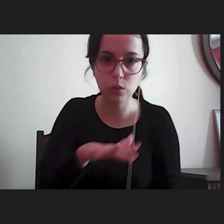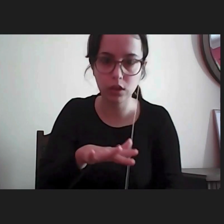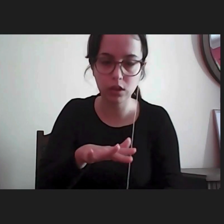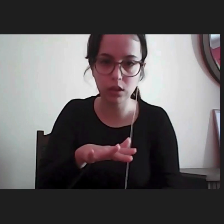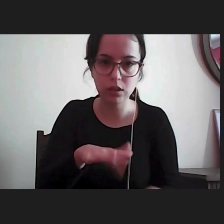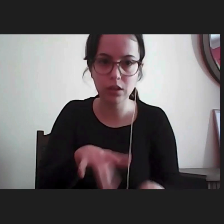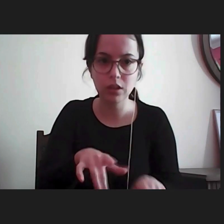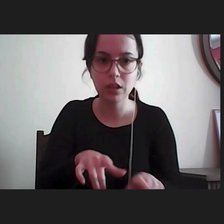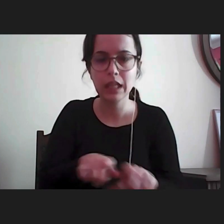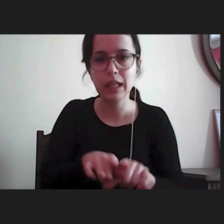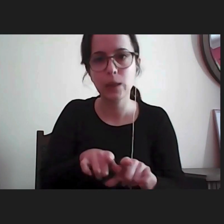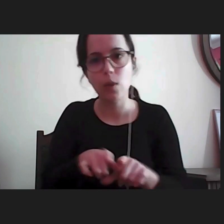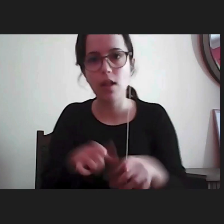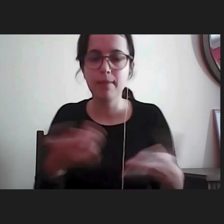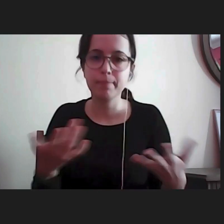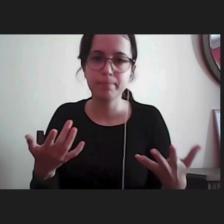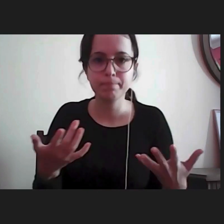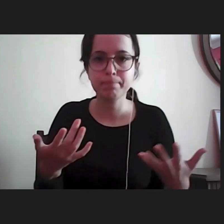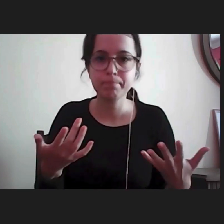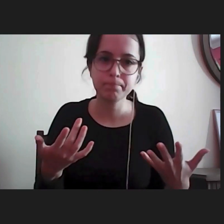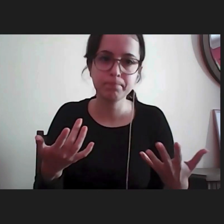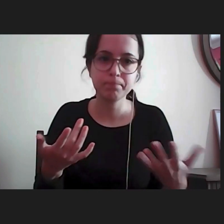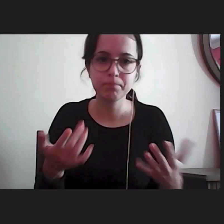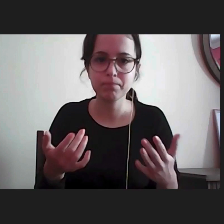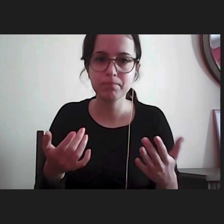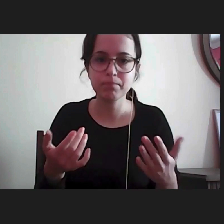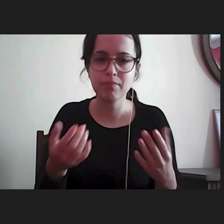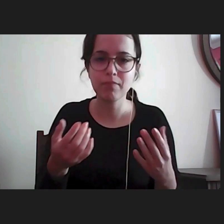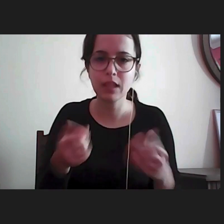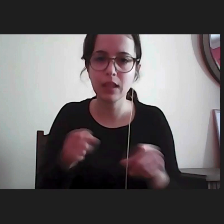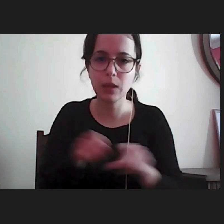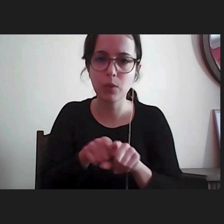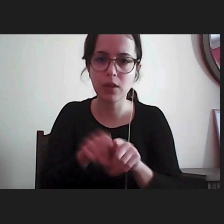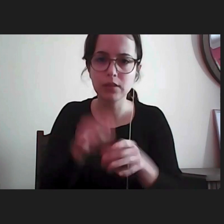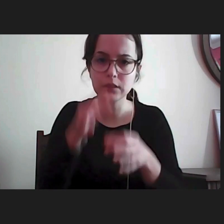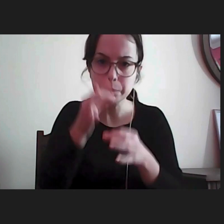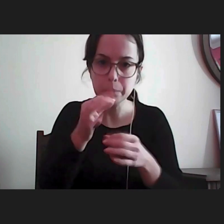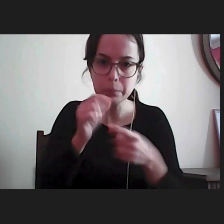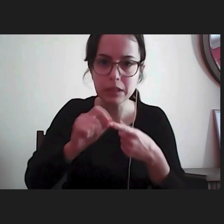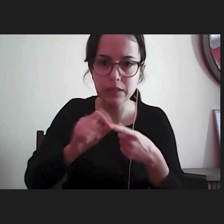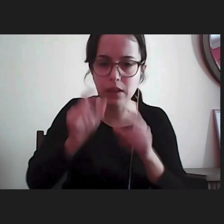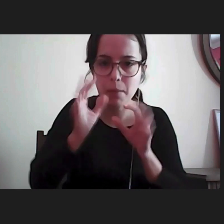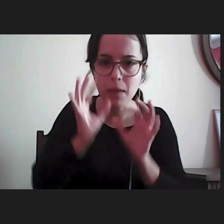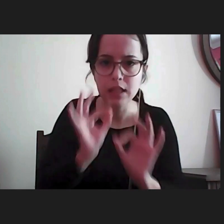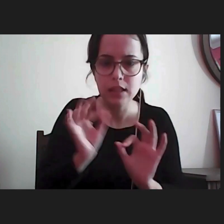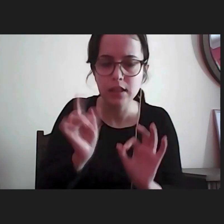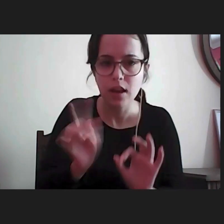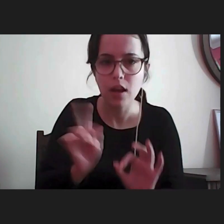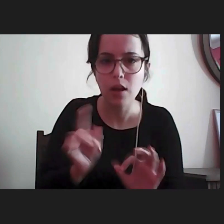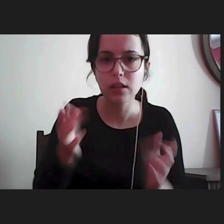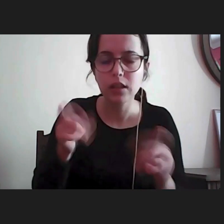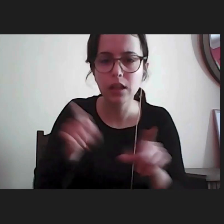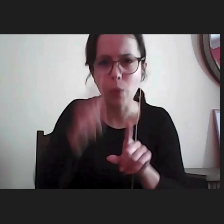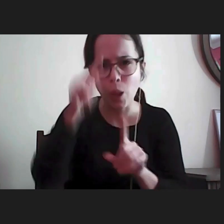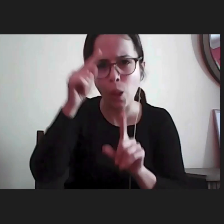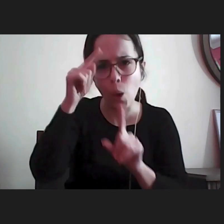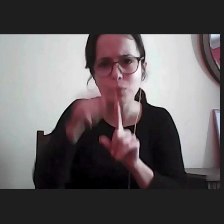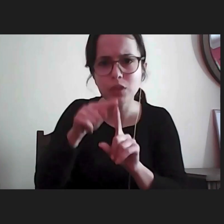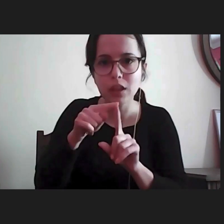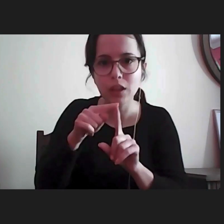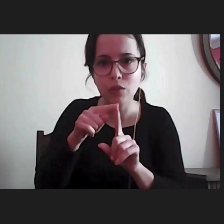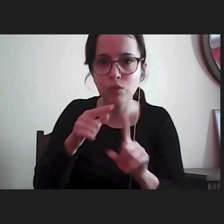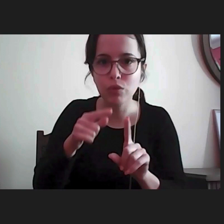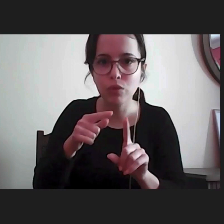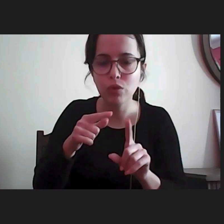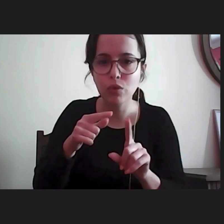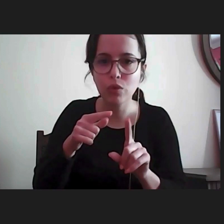obviamente assim qualificada ou não houve nenhuma intenção de o fazer por esta